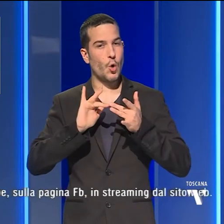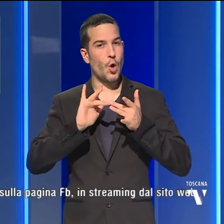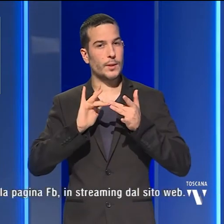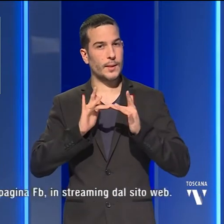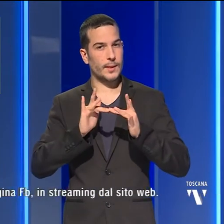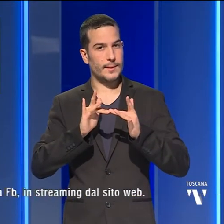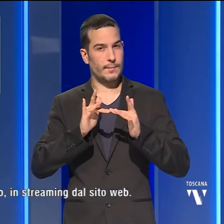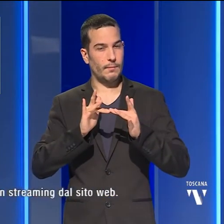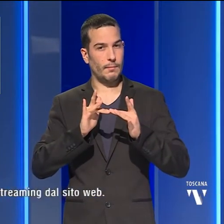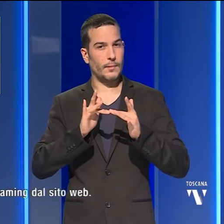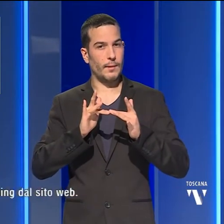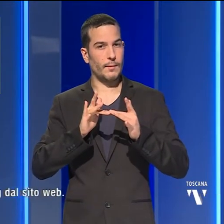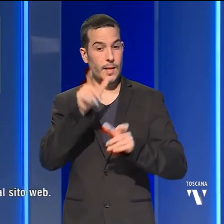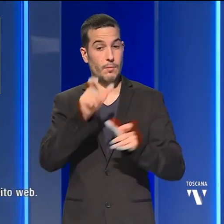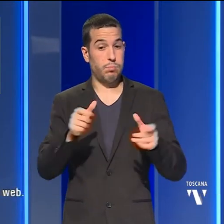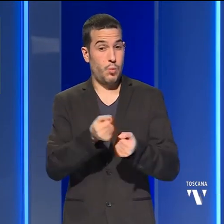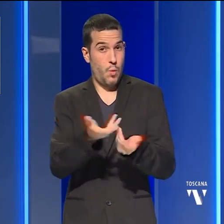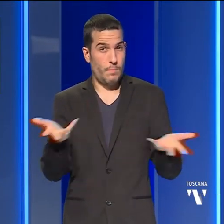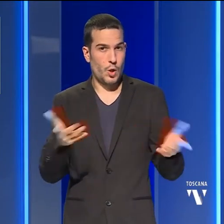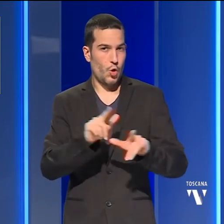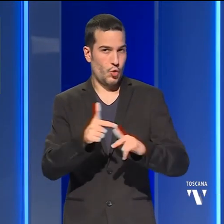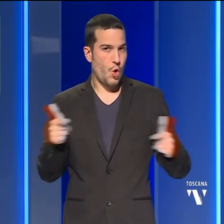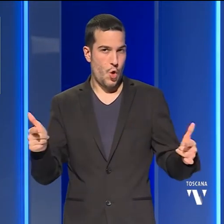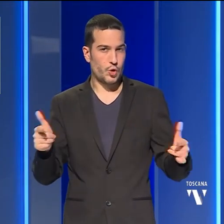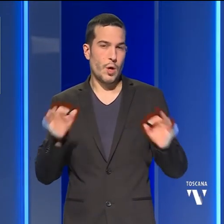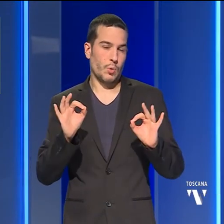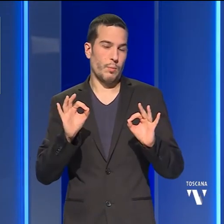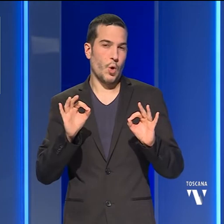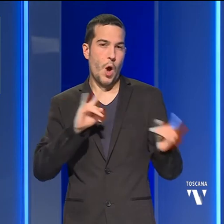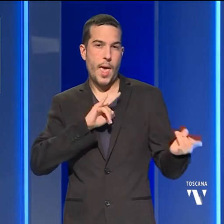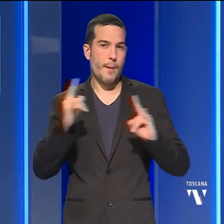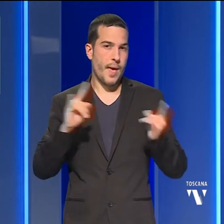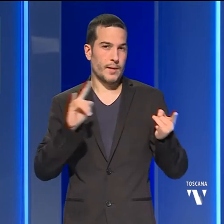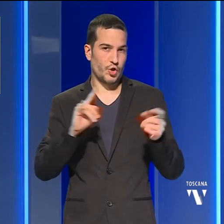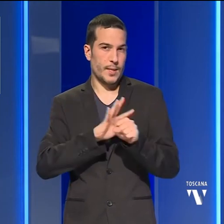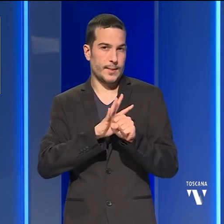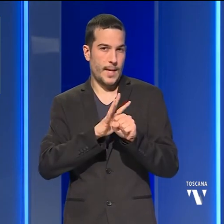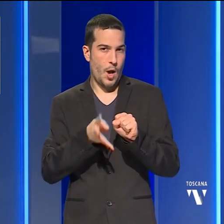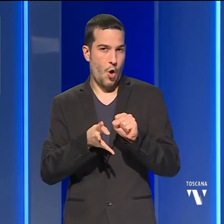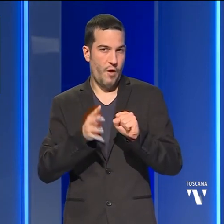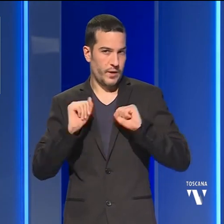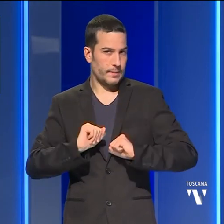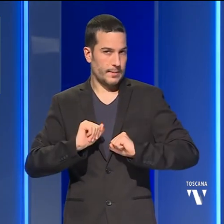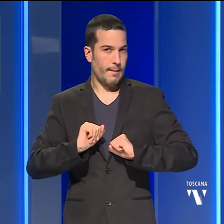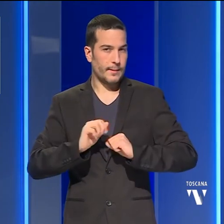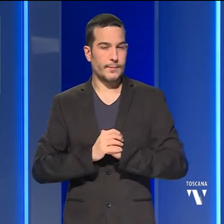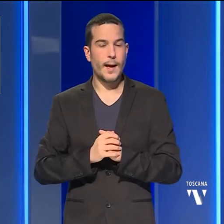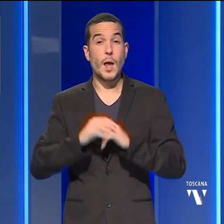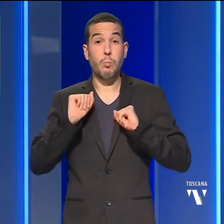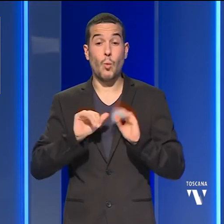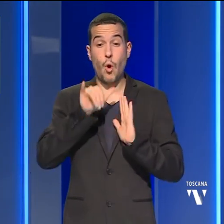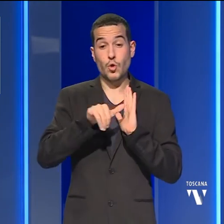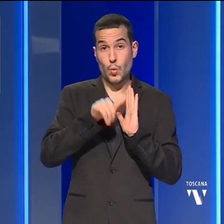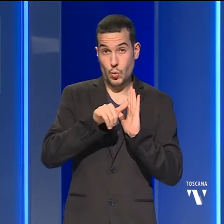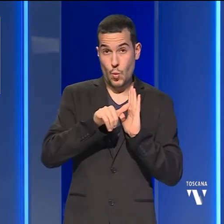assenza di pubblico per l'attuale emergenza sanitaria Covid. La cerimonia potrà essere seguita sul canale YouTube sulla